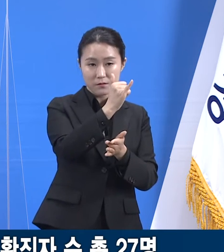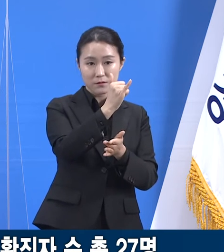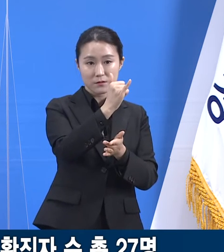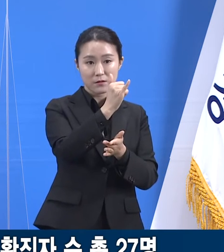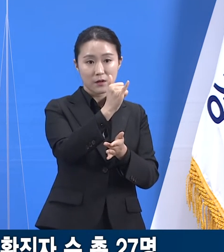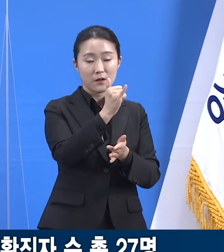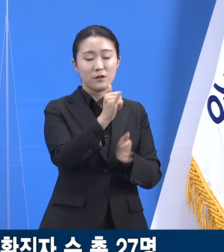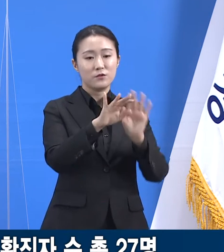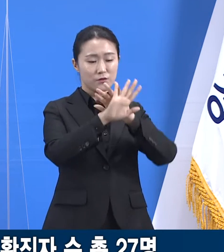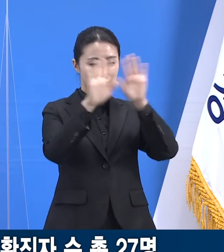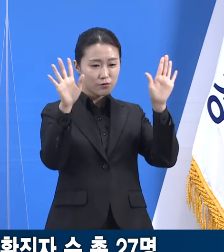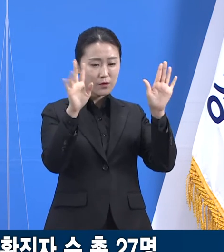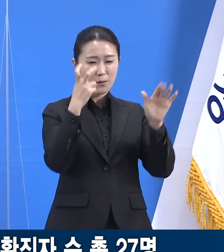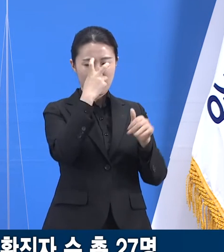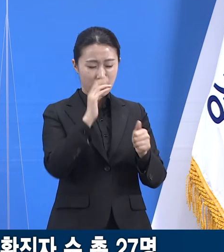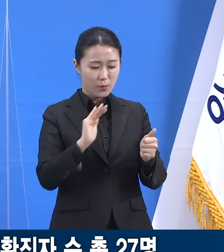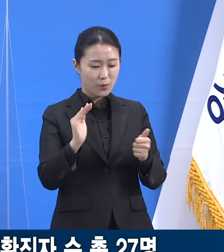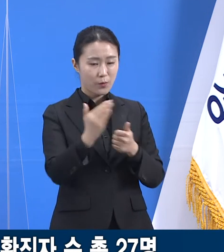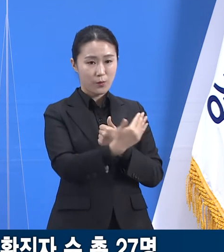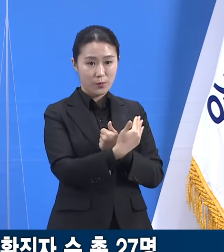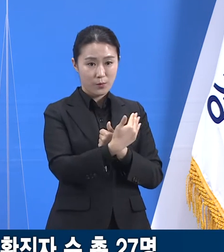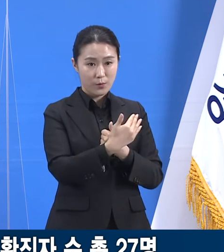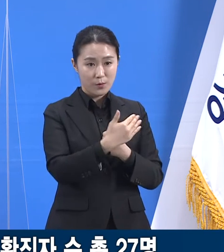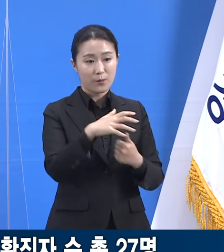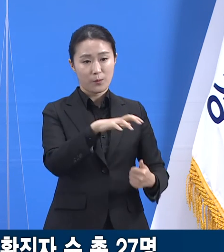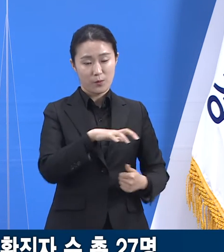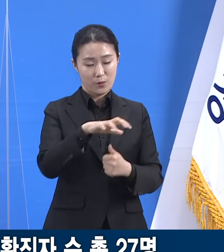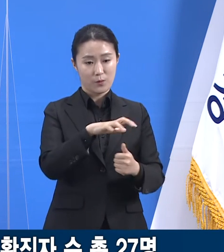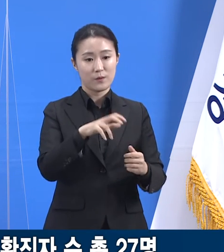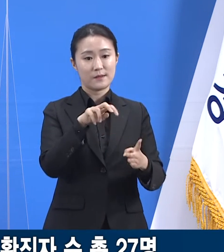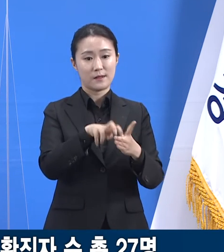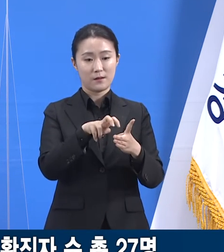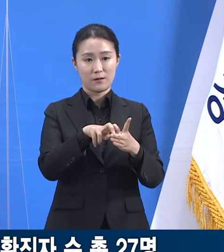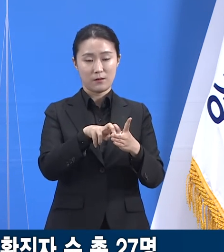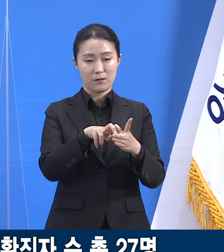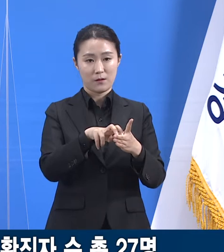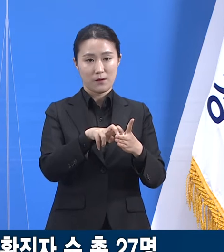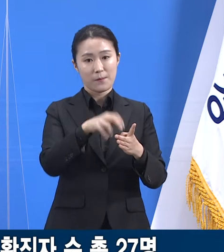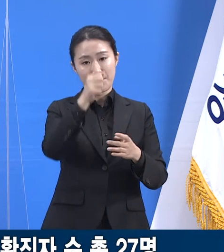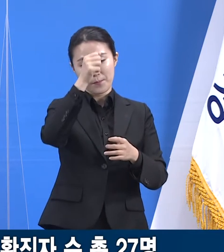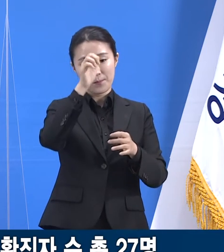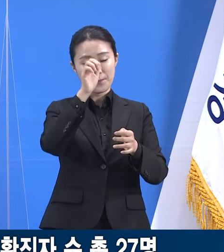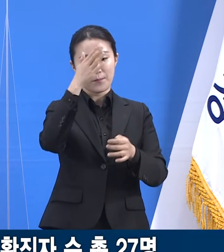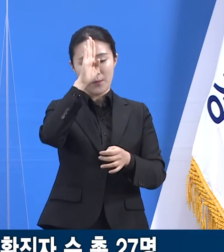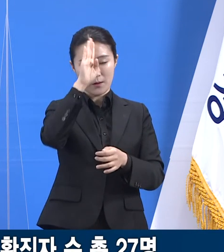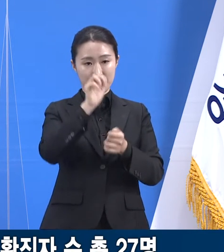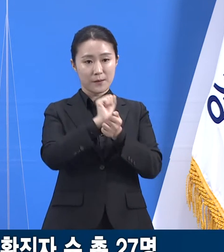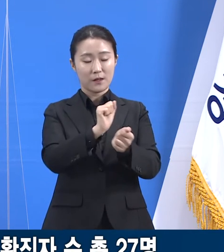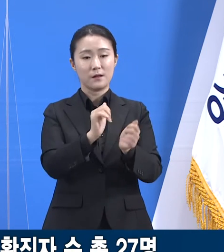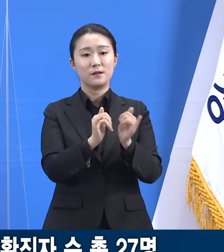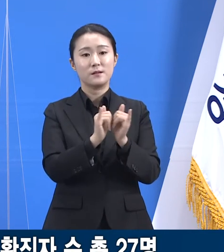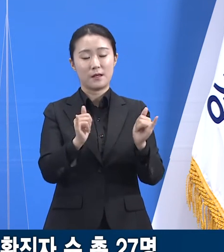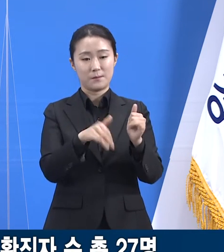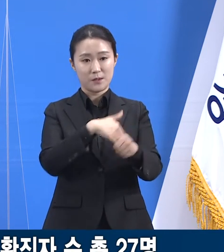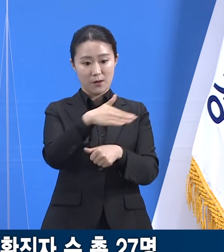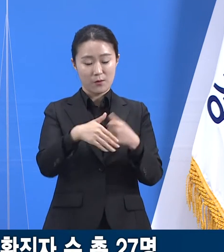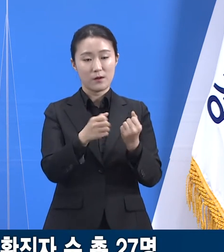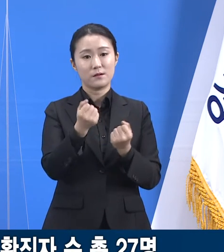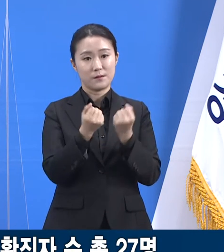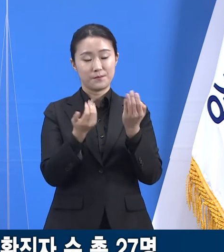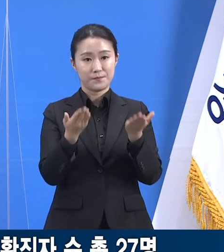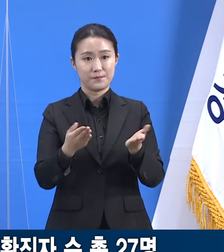집단감염 사례입니다. 지난달 28일 주간보호센터 이용자 2명, 직원 1명 등 3명이